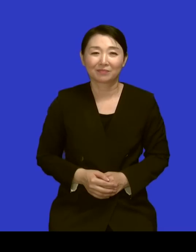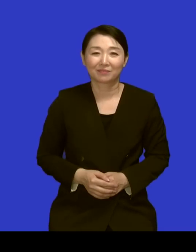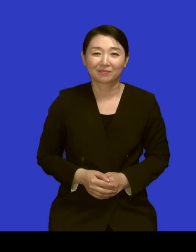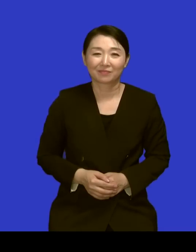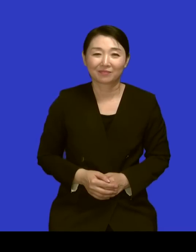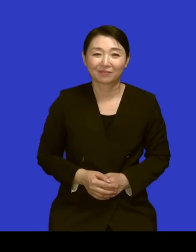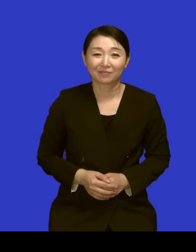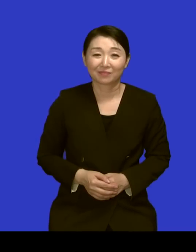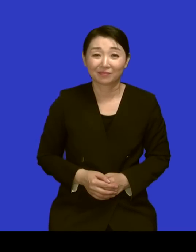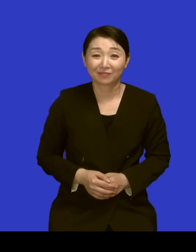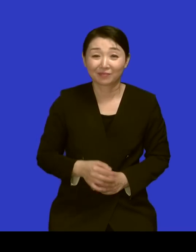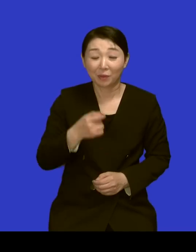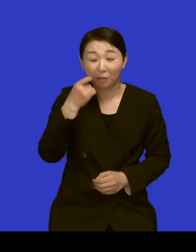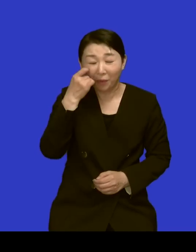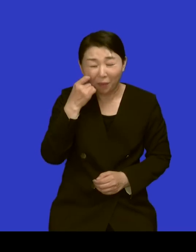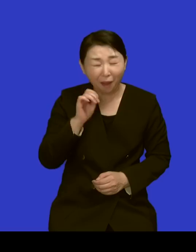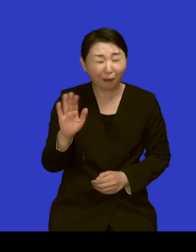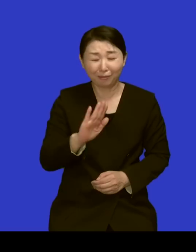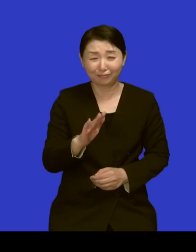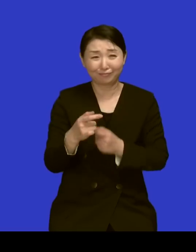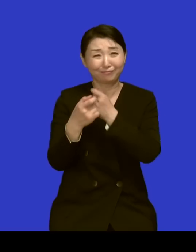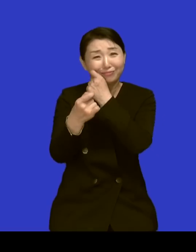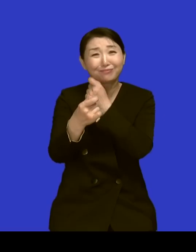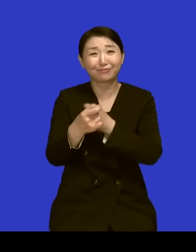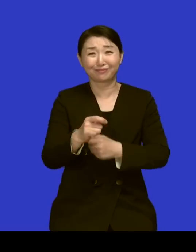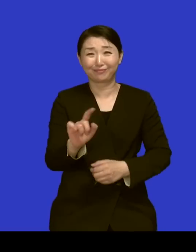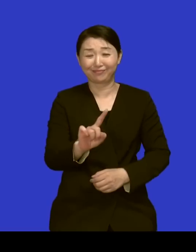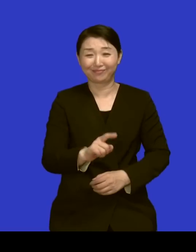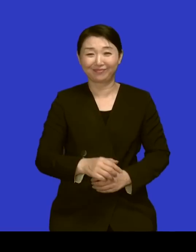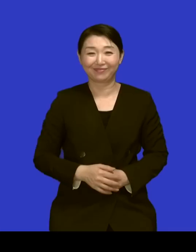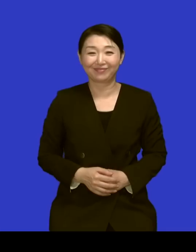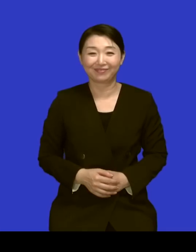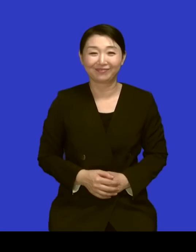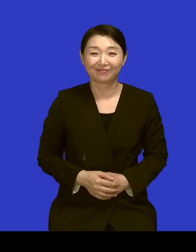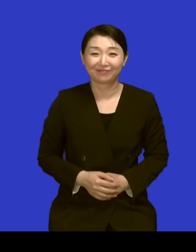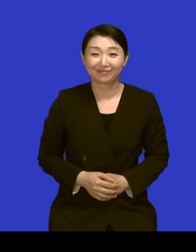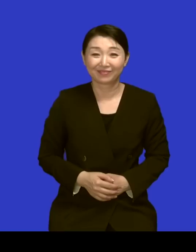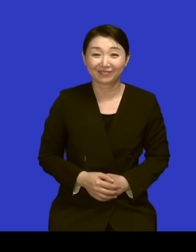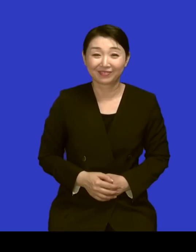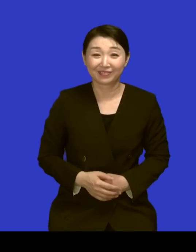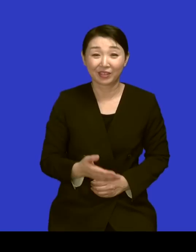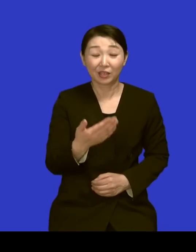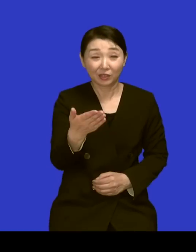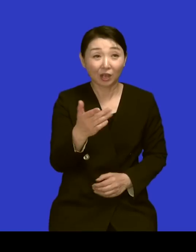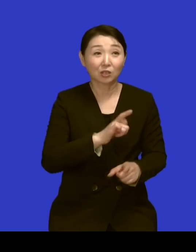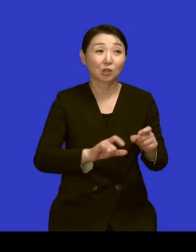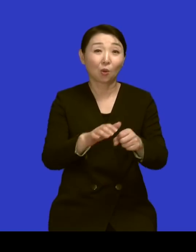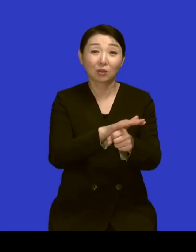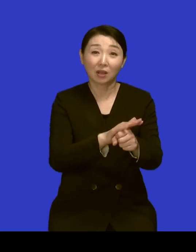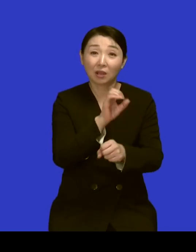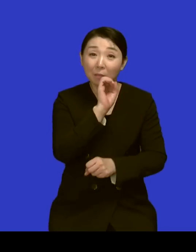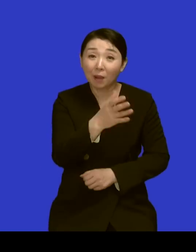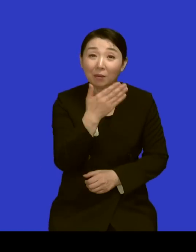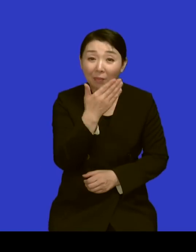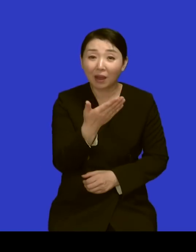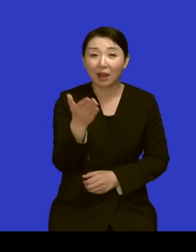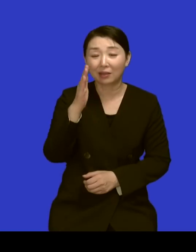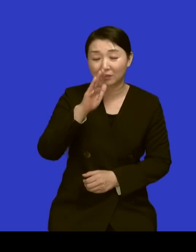너무 고지식한 것 같아요 그렇게 생각을 해도 그냥 당신을 더 사랑할 수 있잖아요 옛날에 저희 아버님이 무지무지